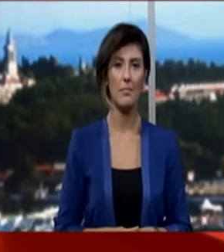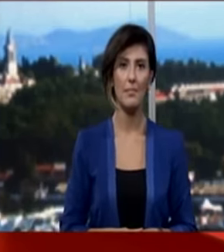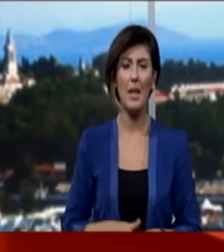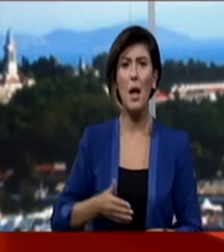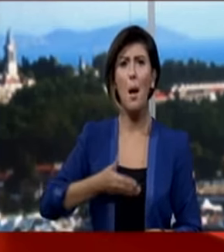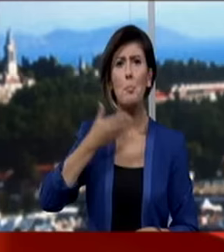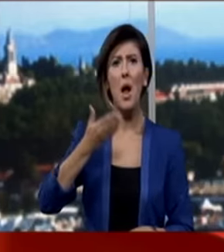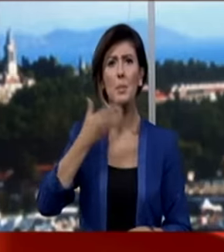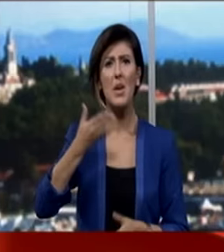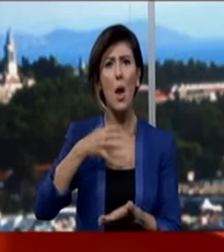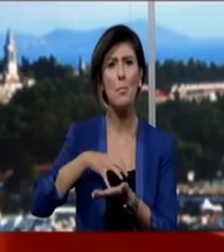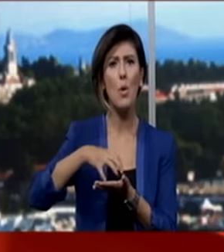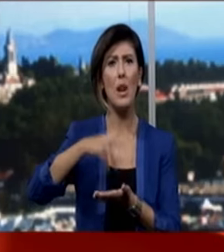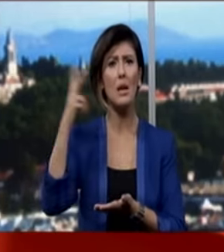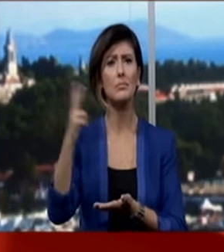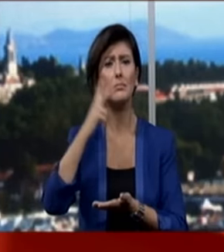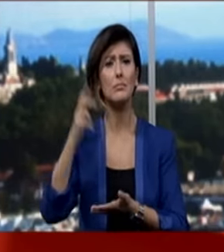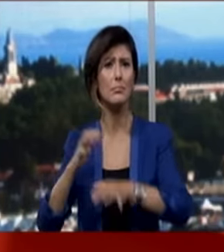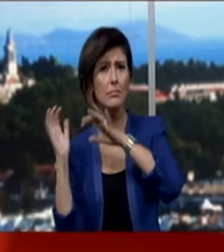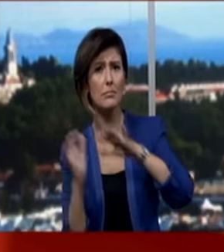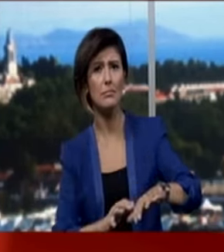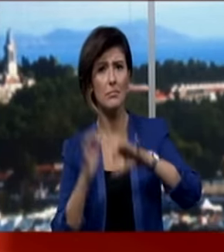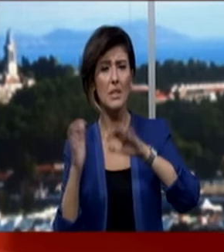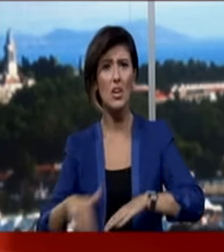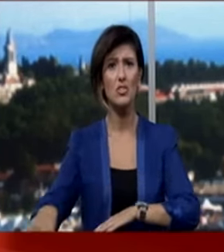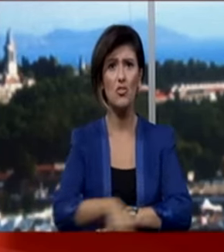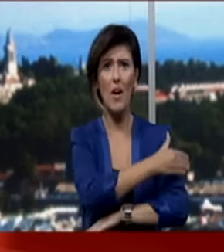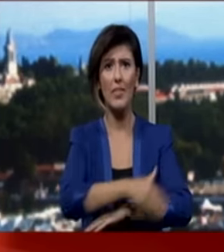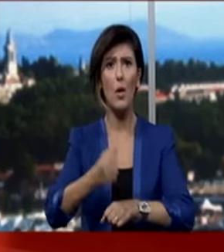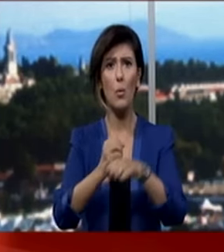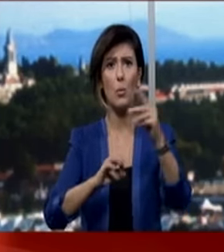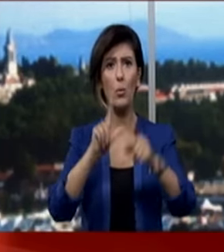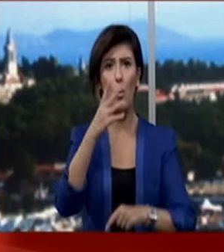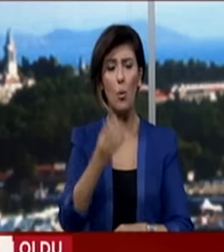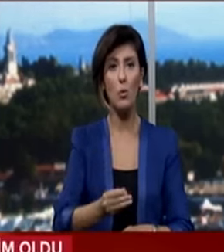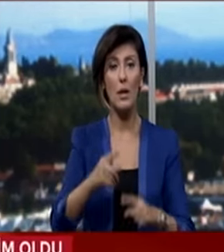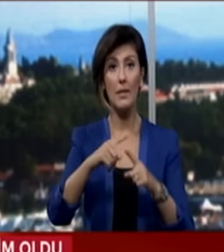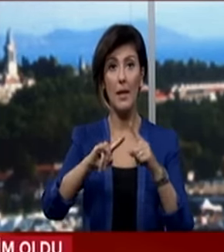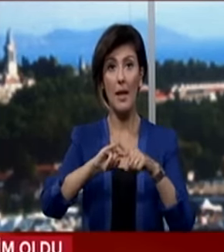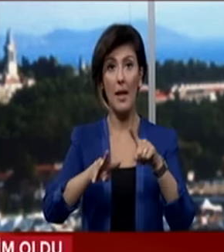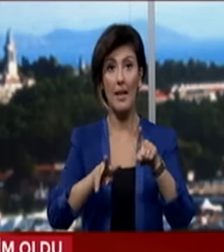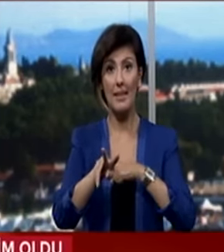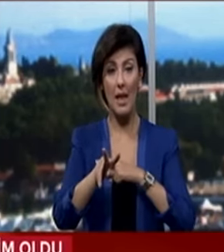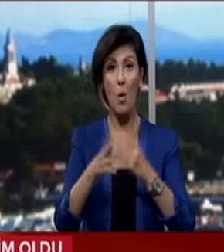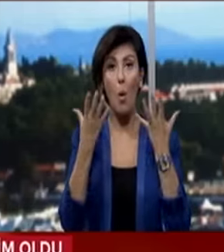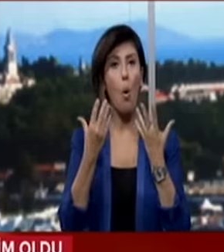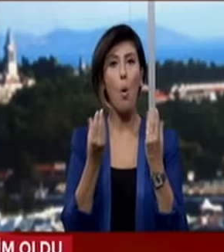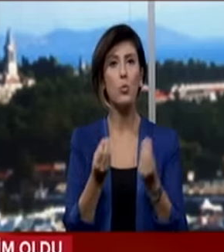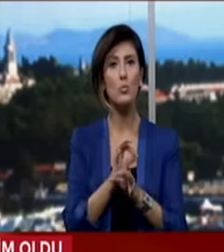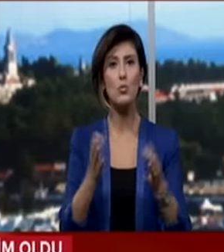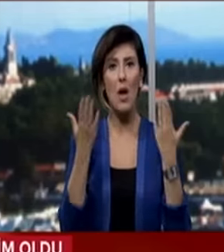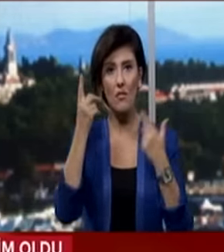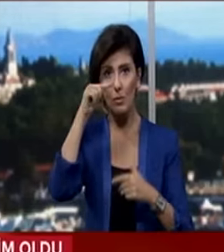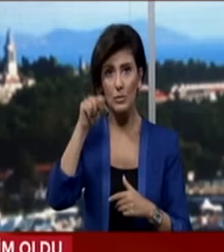Marmara bölgesinde etkili olan sanak yağış caddeleri göle çevirdi. Türk hava yolları olumsuz hava koşulları sebebiyle